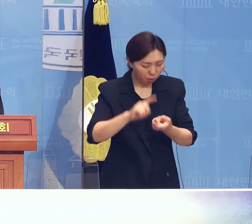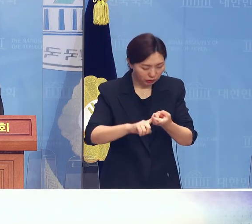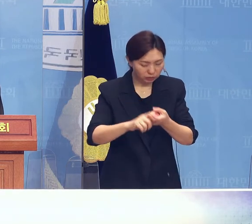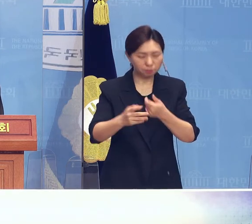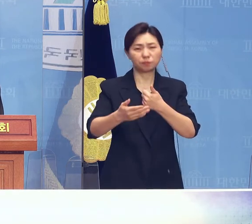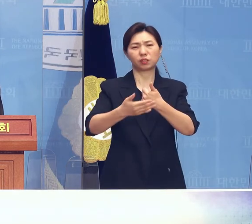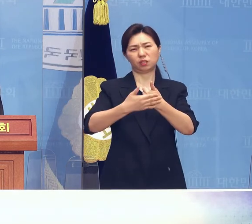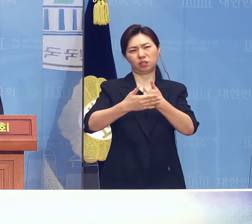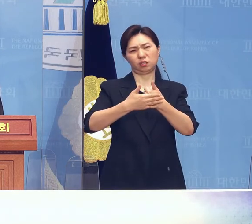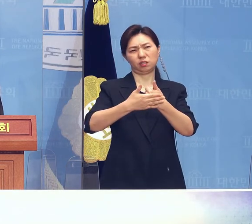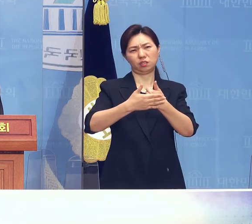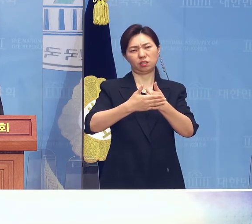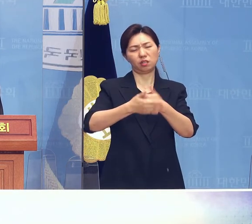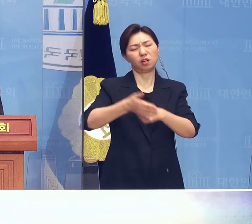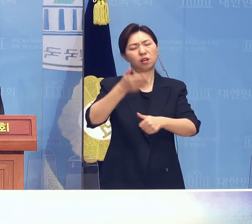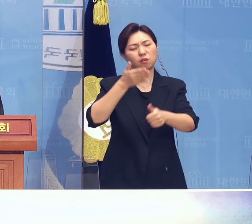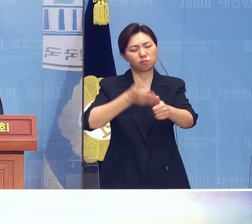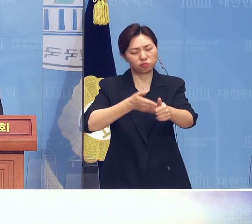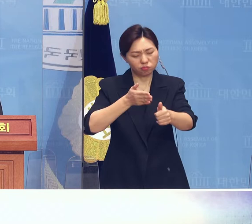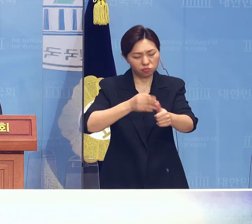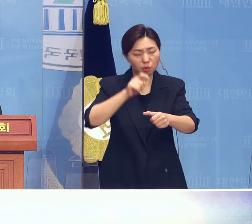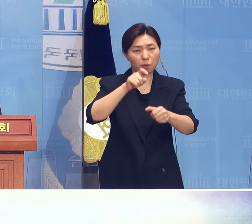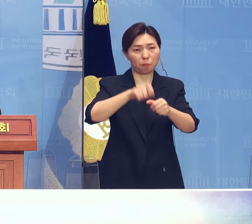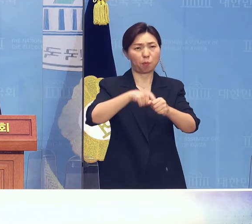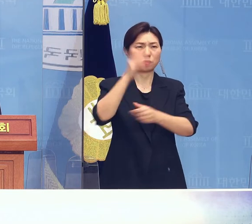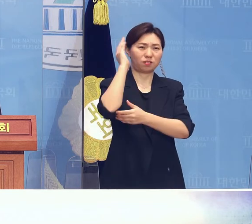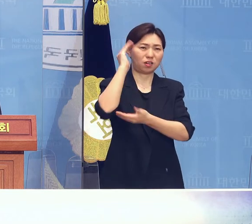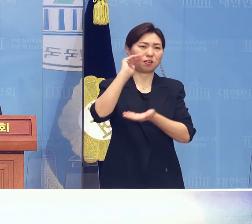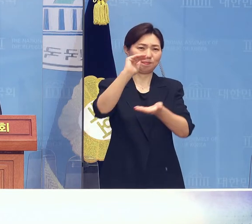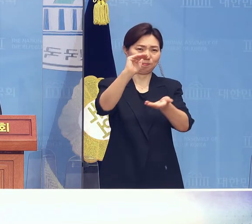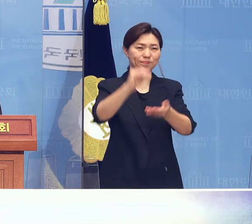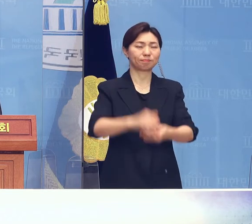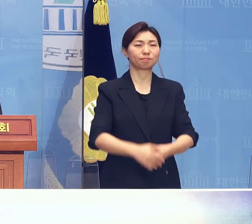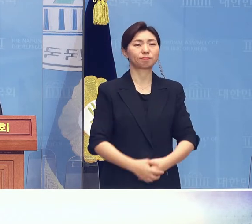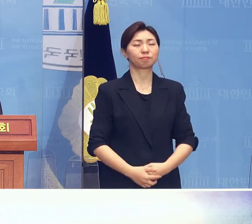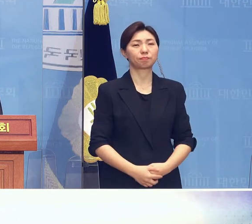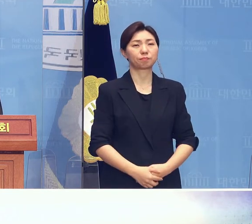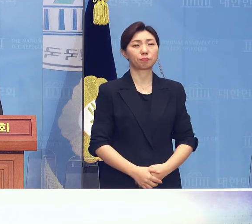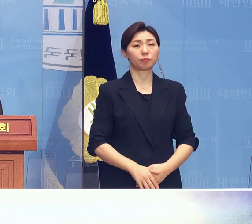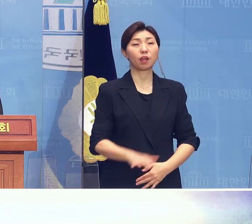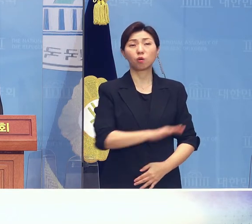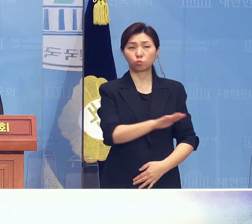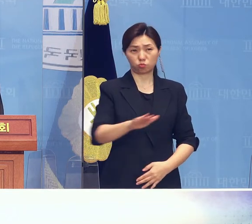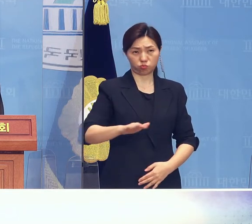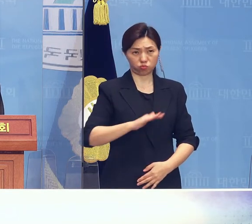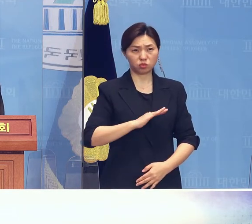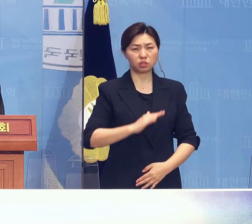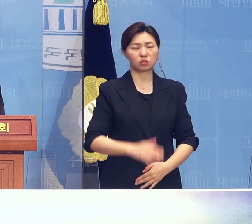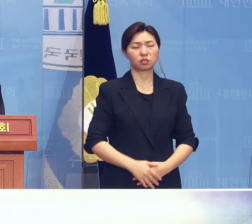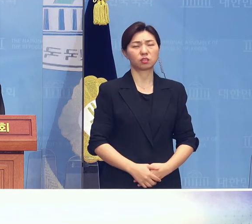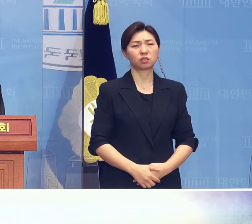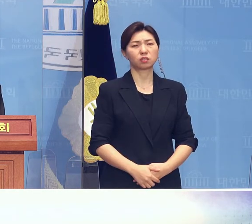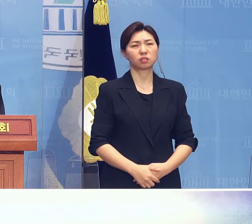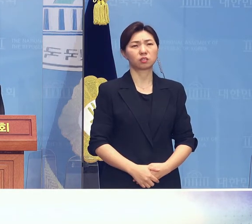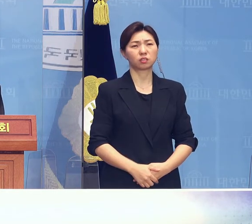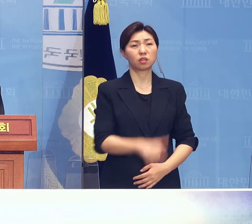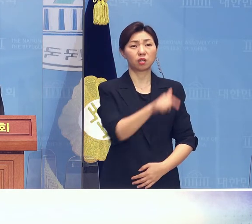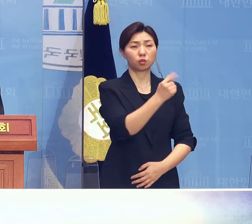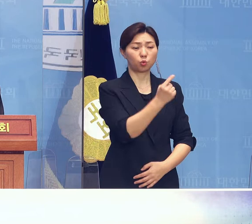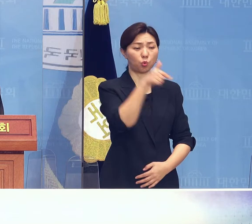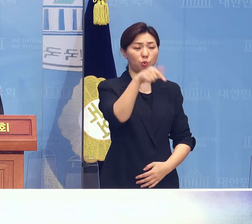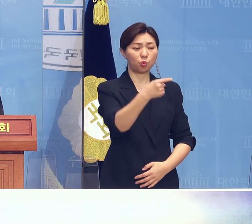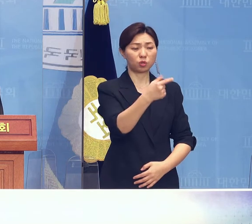호소 드리고자 이 자리에 섰습니다. 우리는 노블리 사건